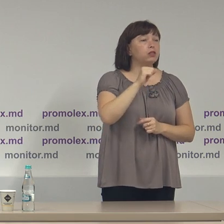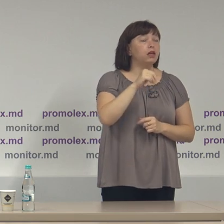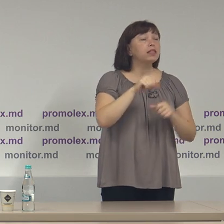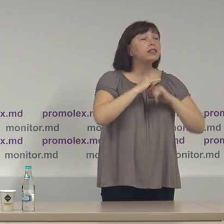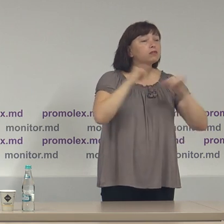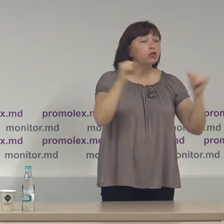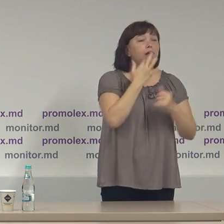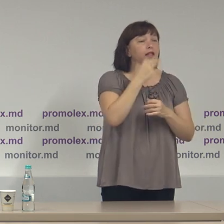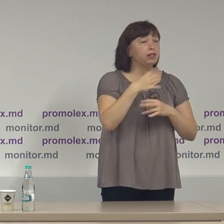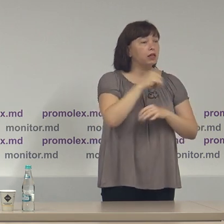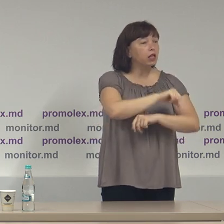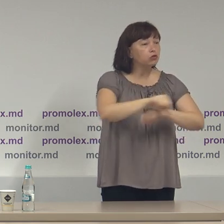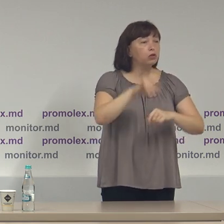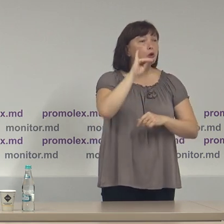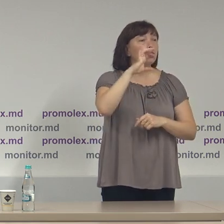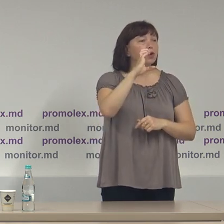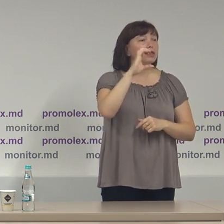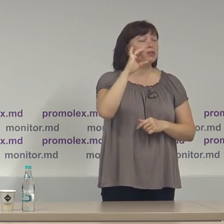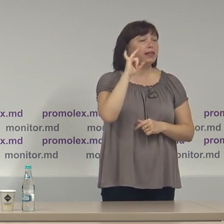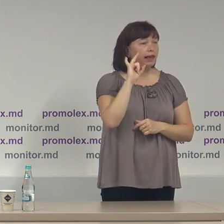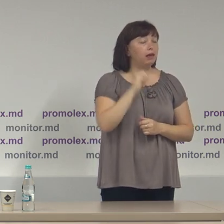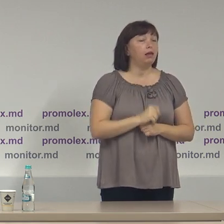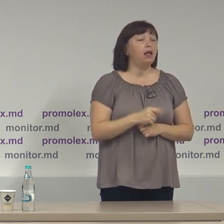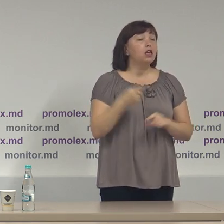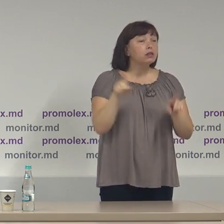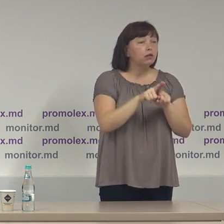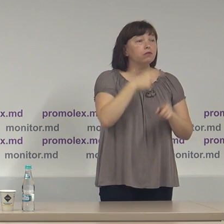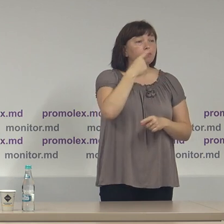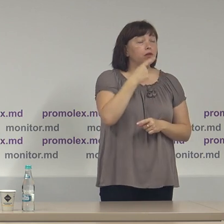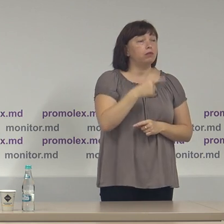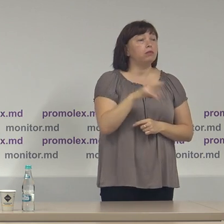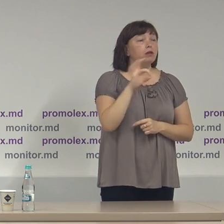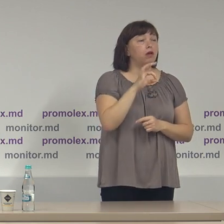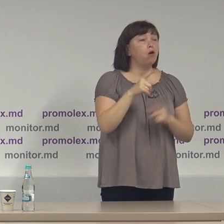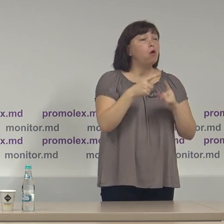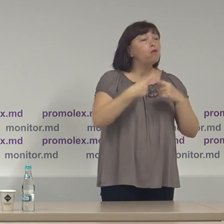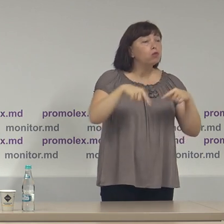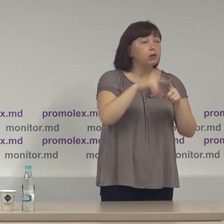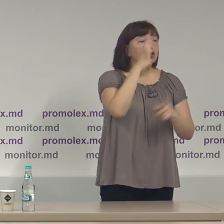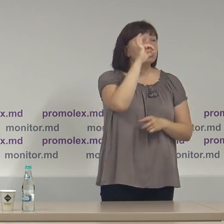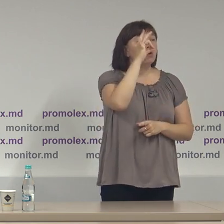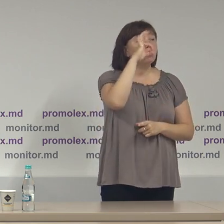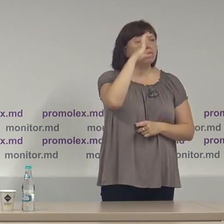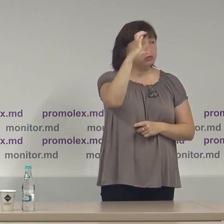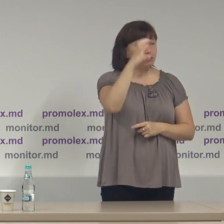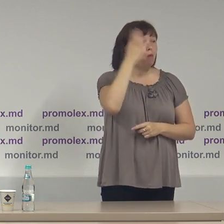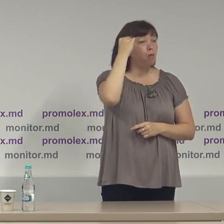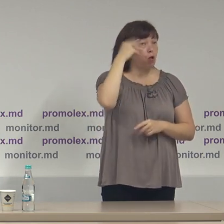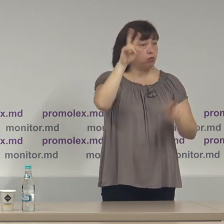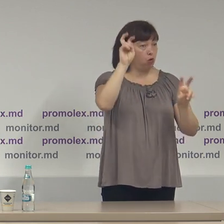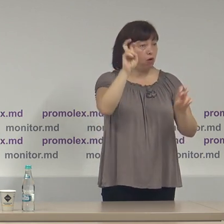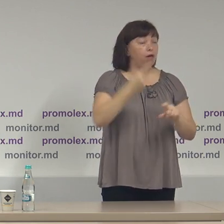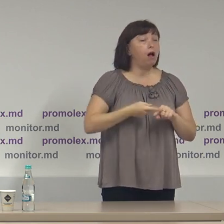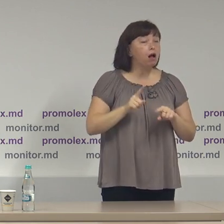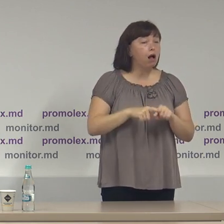internațională, USAID. La fel este vorba de Fundația Soros Moldova, care